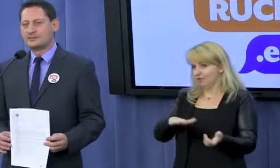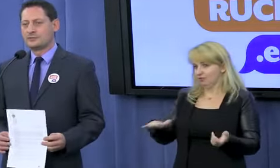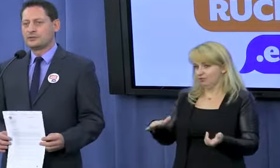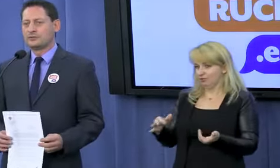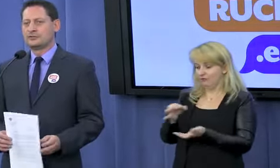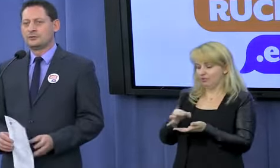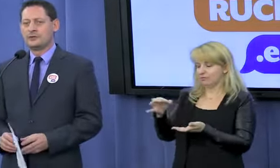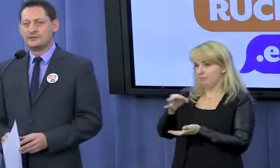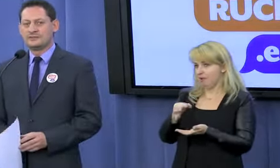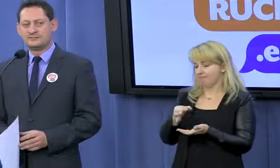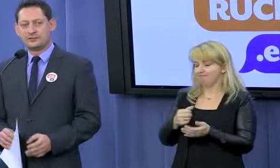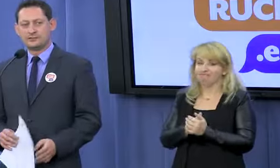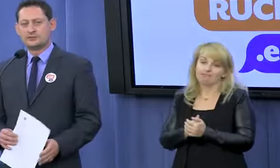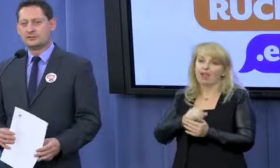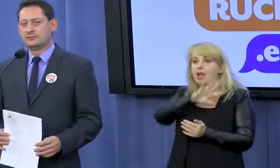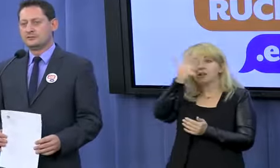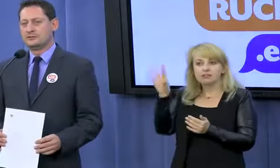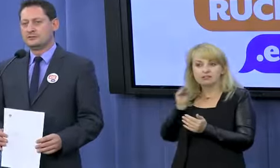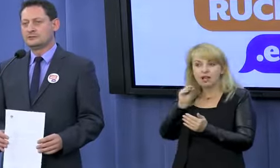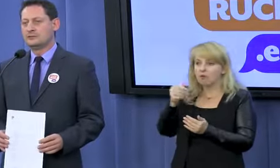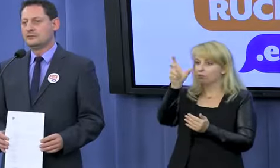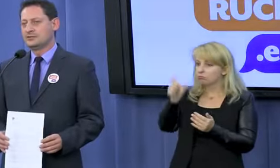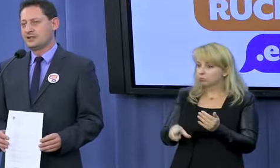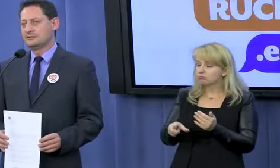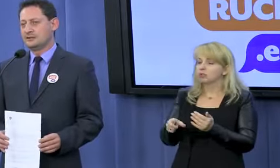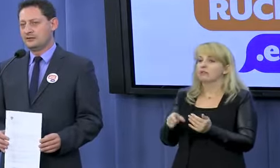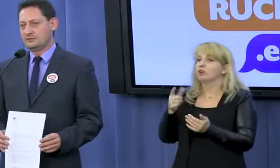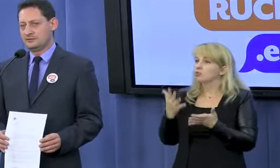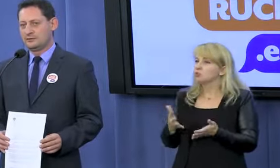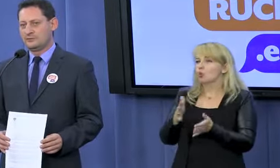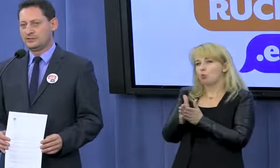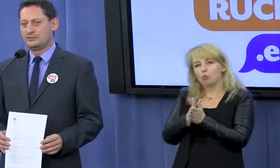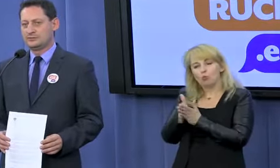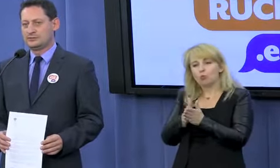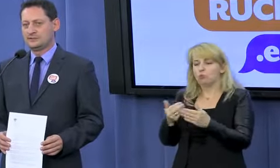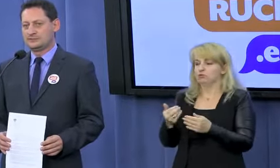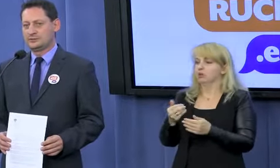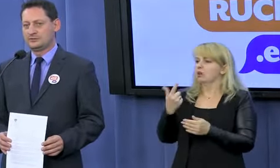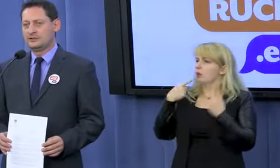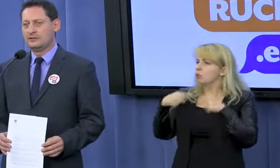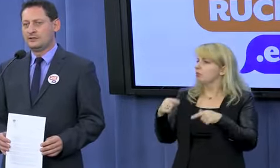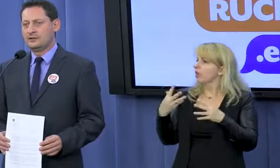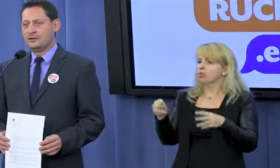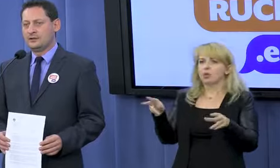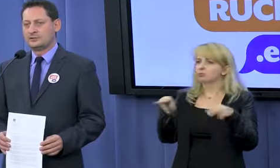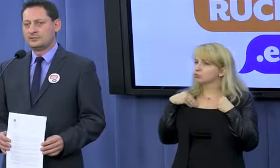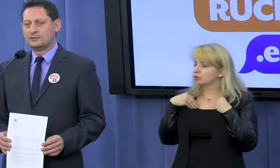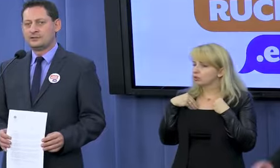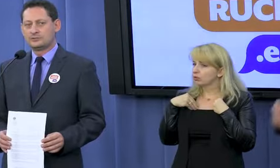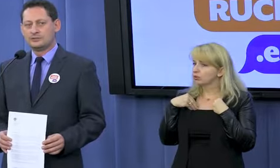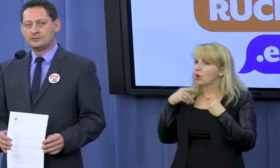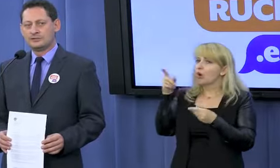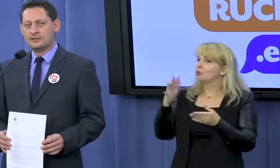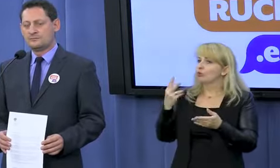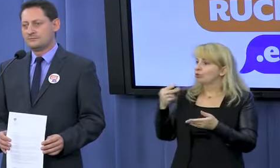postawa całego kościoła, duchowieństwa, którzy chcą umyć ręce od odpowiedzialności za te zbrodnie, którzy